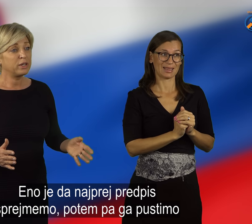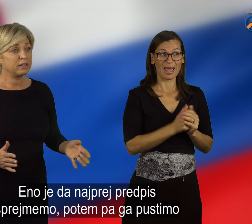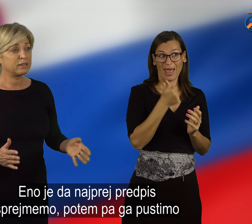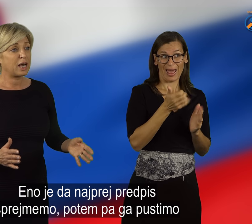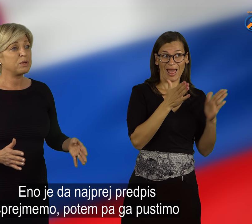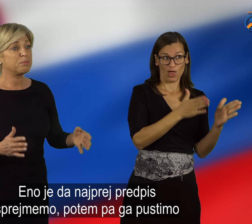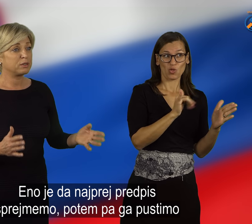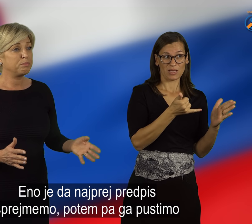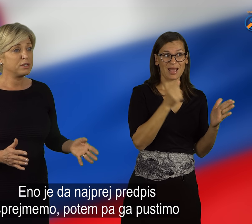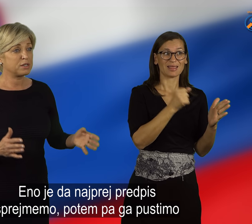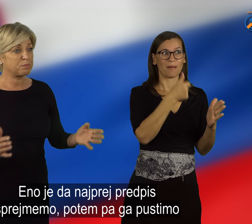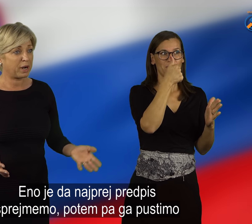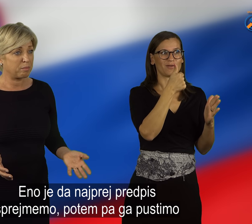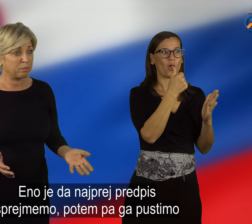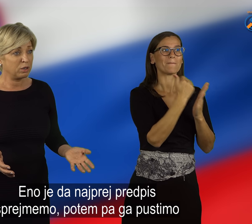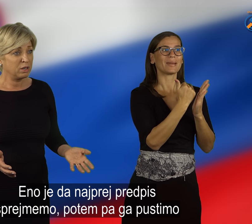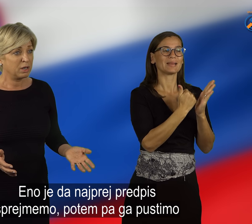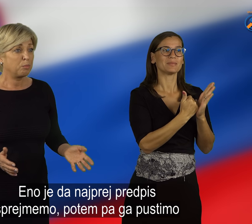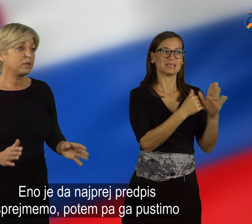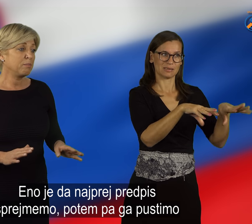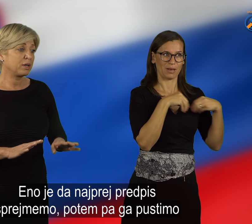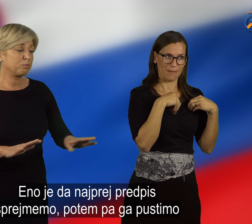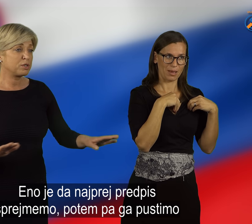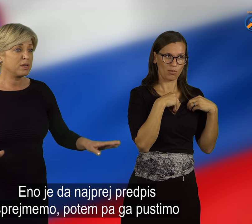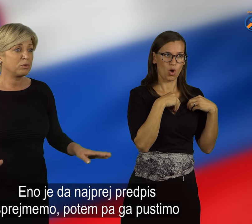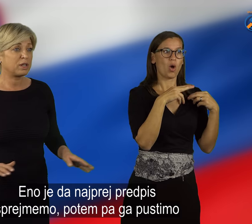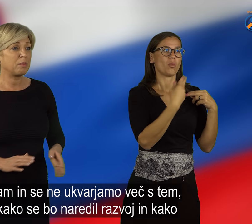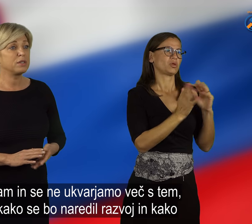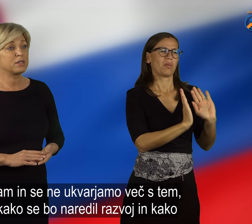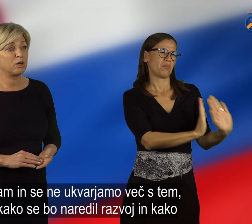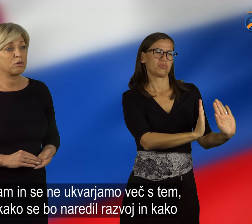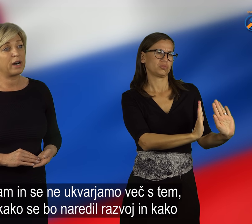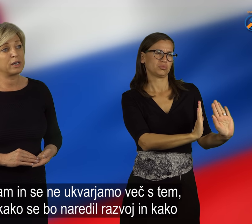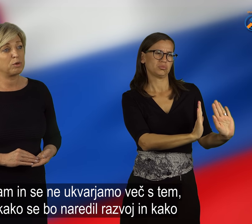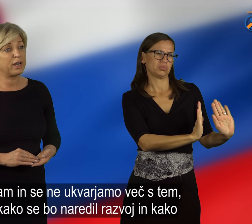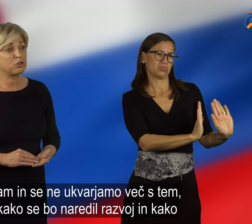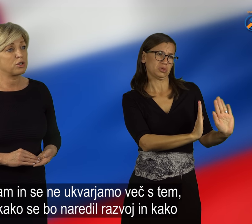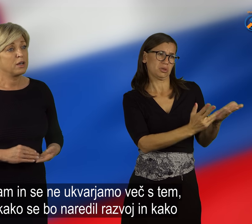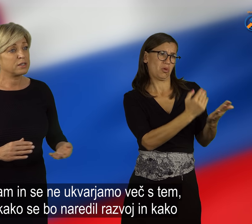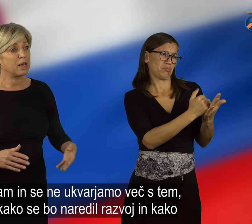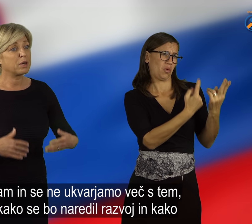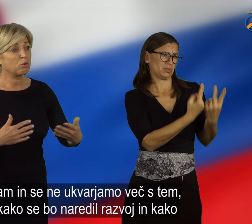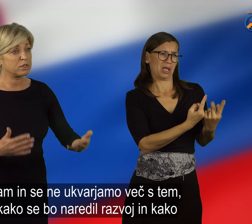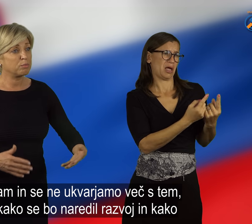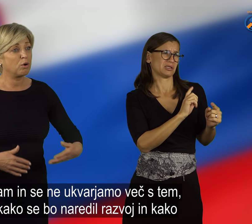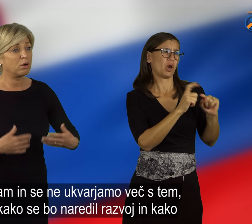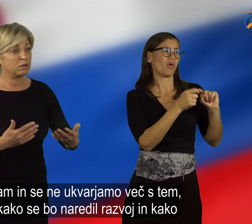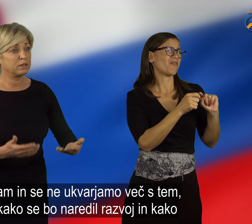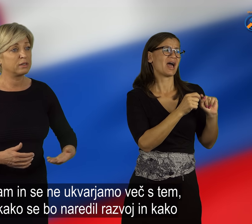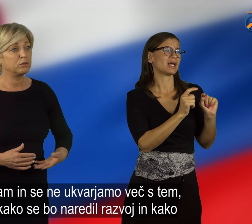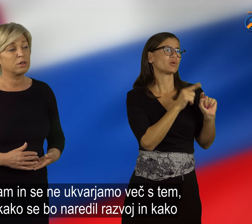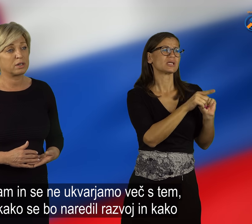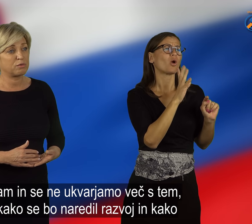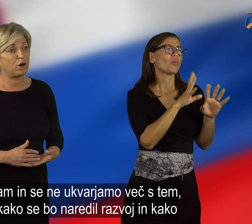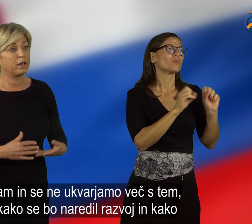Eno je, da najprej predpis sprejmemo, potem pa ga pustimo tam in se ne okvarjamo več s tem, kako se bo